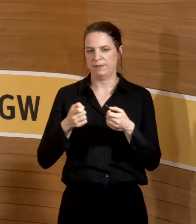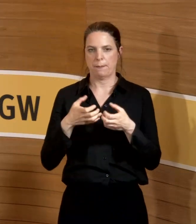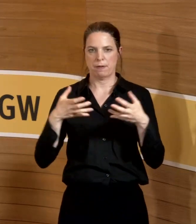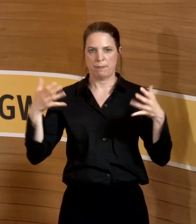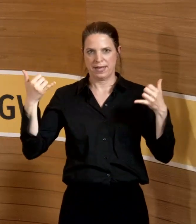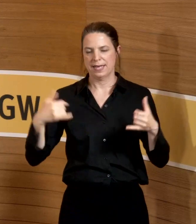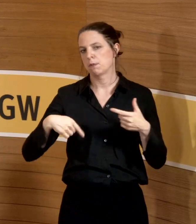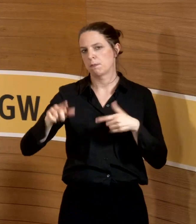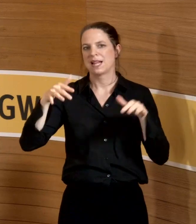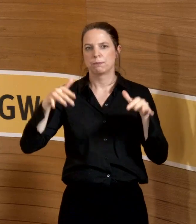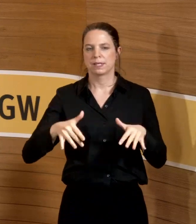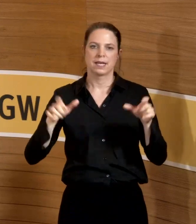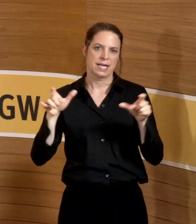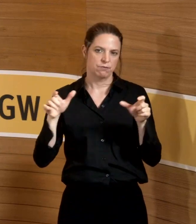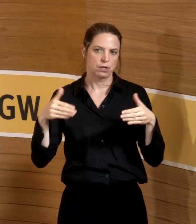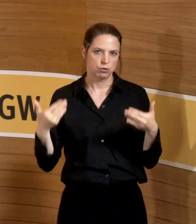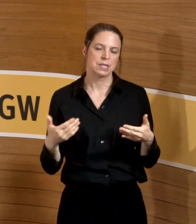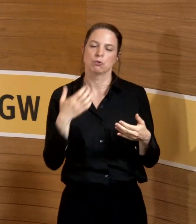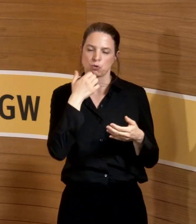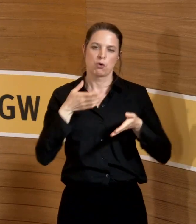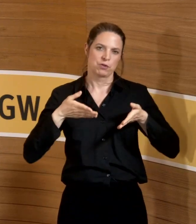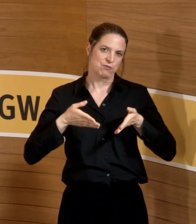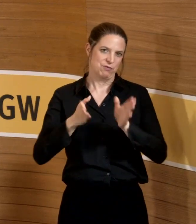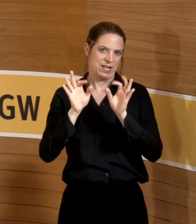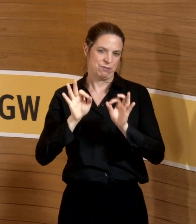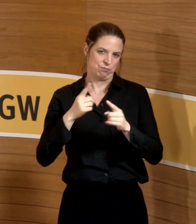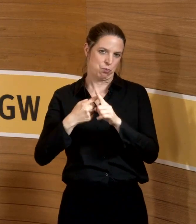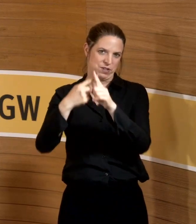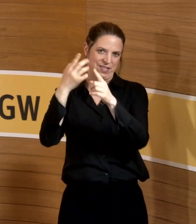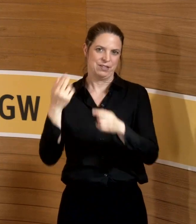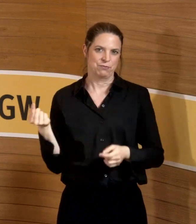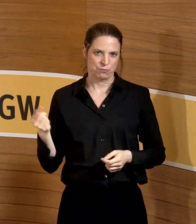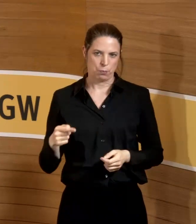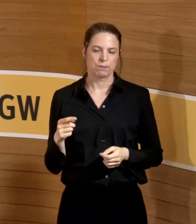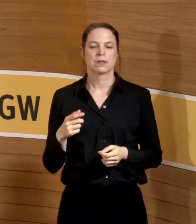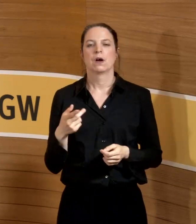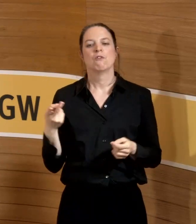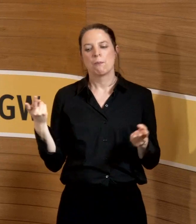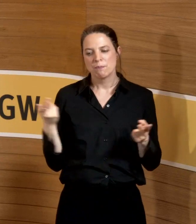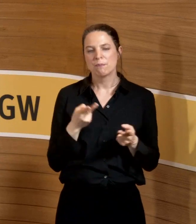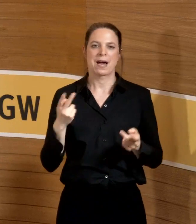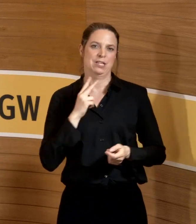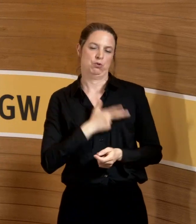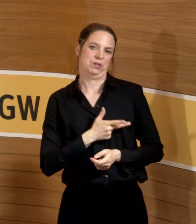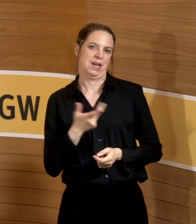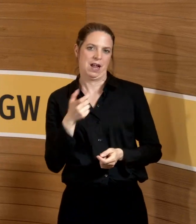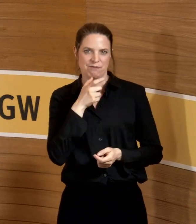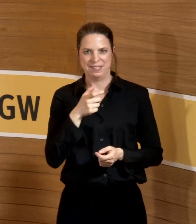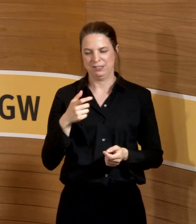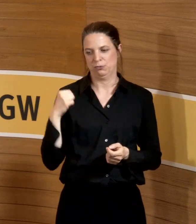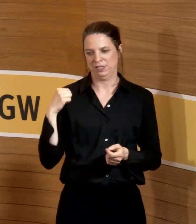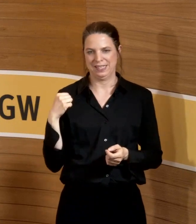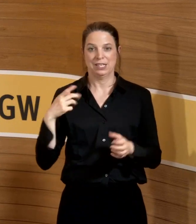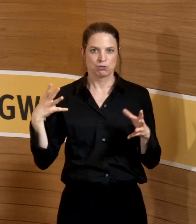Präsenzveranstaltungen und wir hoffen, damit gute Wege zu beschreiten, tatsächlich auch als zwei Sozialversicherungsträger Betriebe miteinander zu